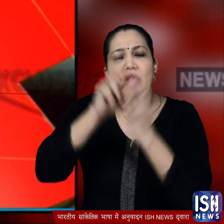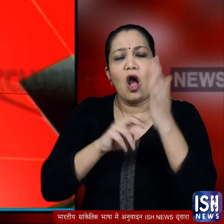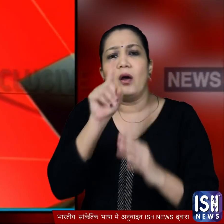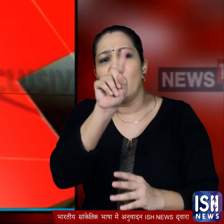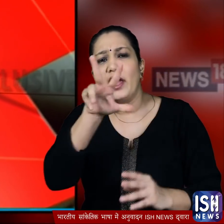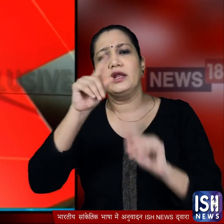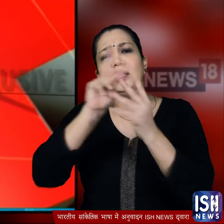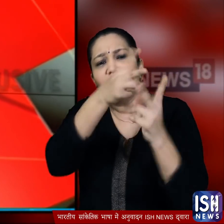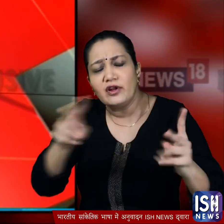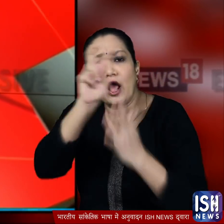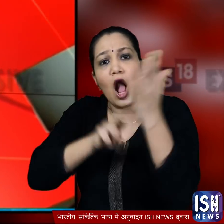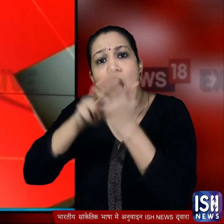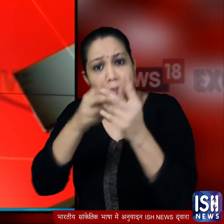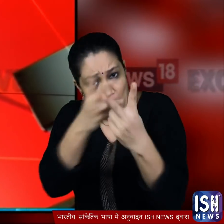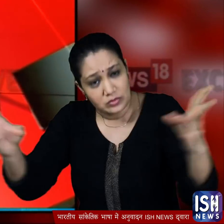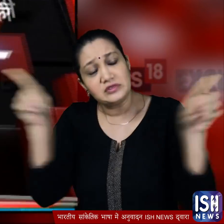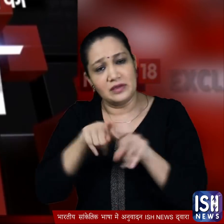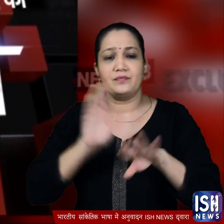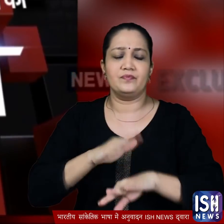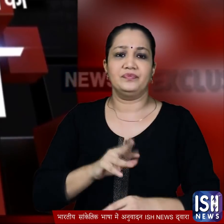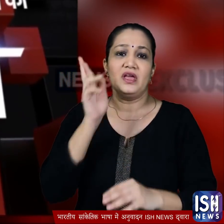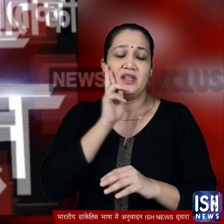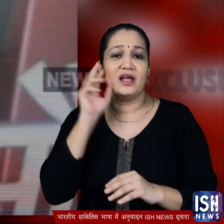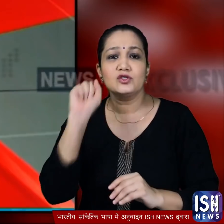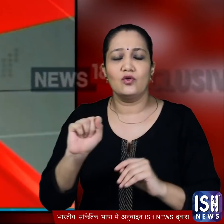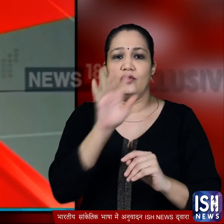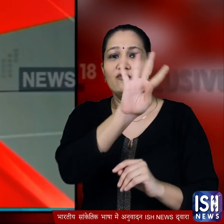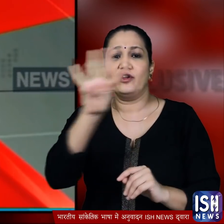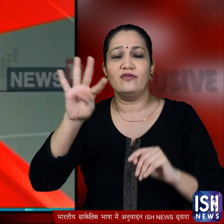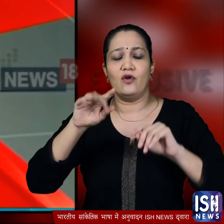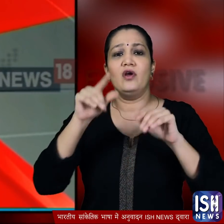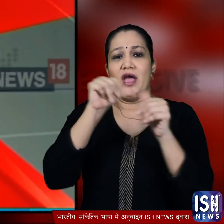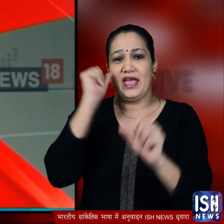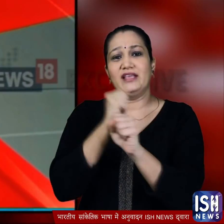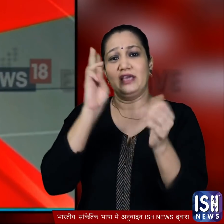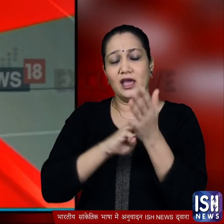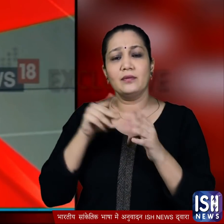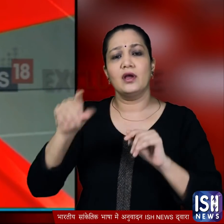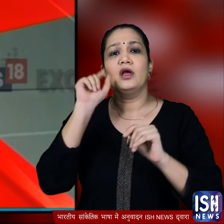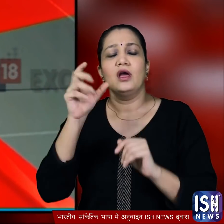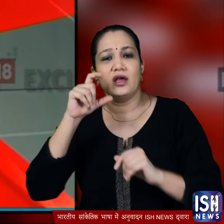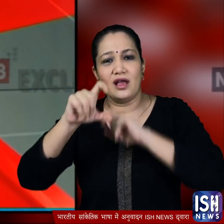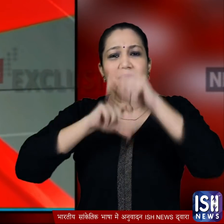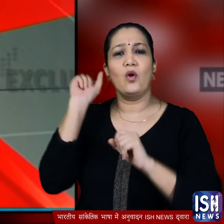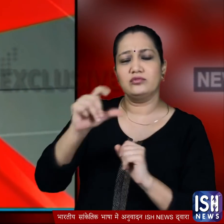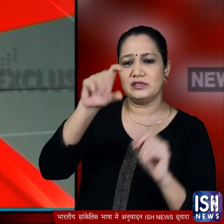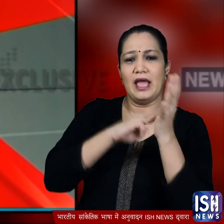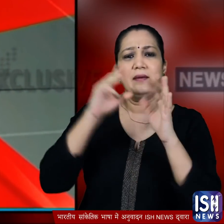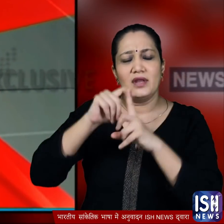लगभग देड़ दरजन गाओं के लोग जिल रहे हैं रिलाइन्स इंडिस्ट्रीज की 44 वी आनुवल जरनल मीटिंग में कंपनी के CMD मुकेश हमबानी ने